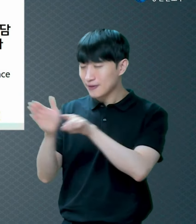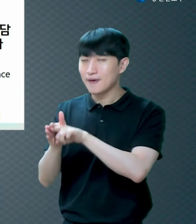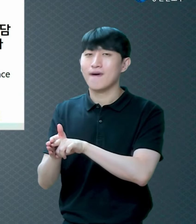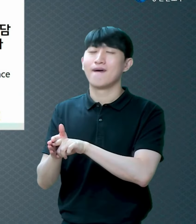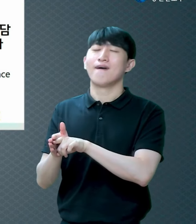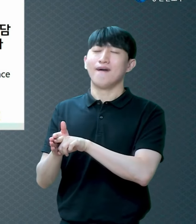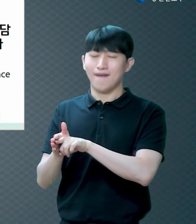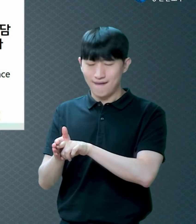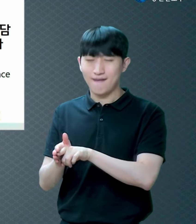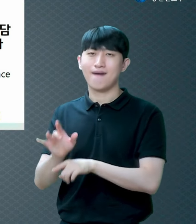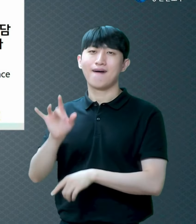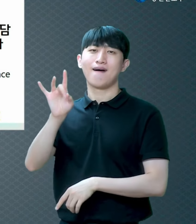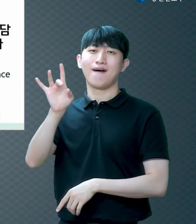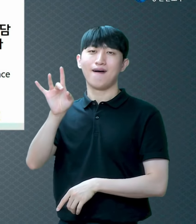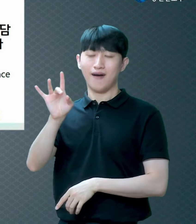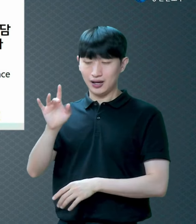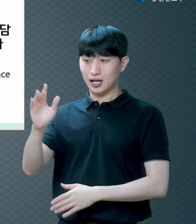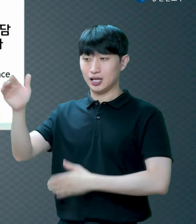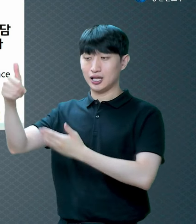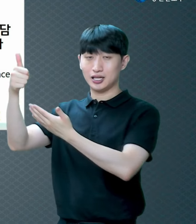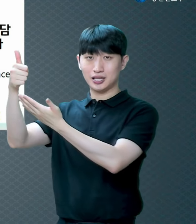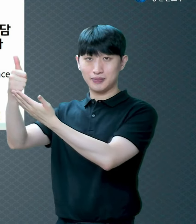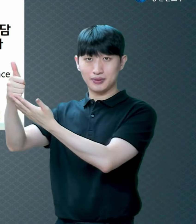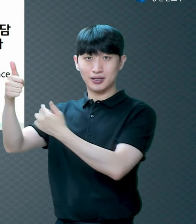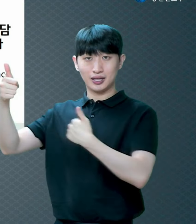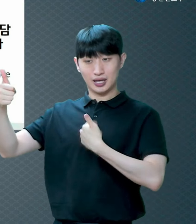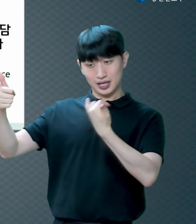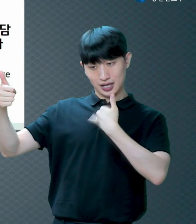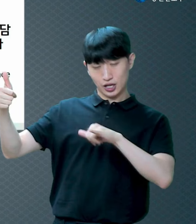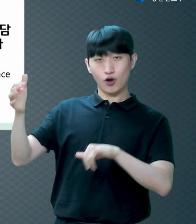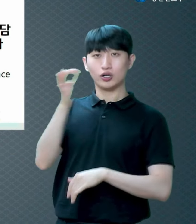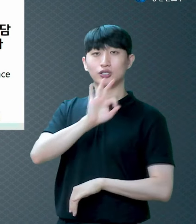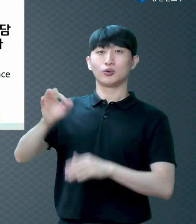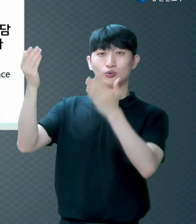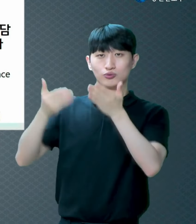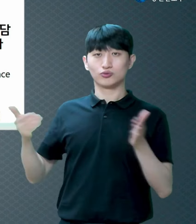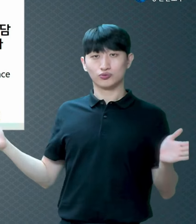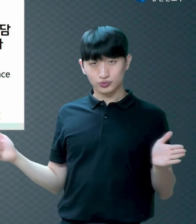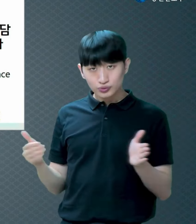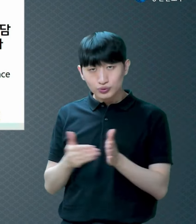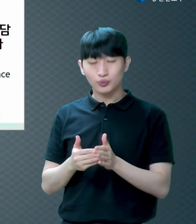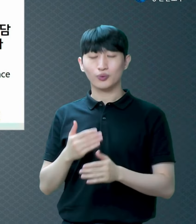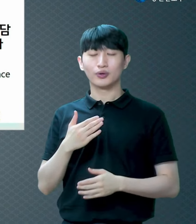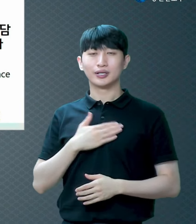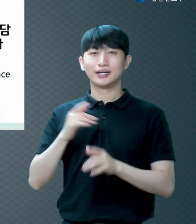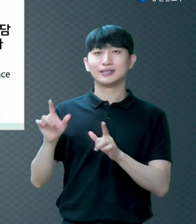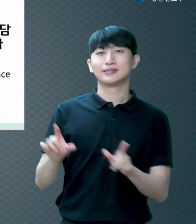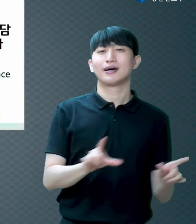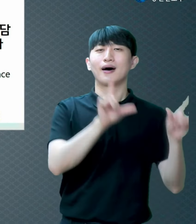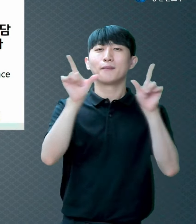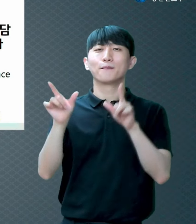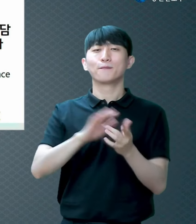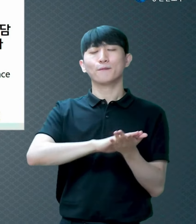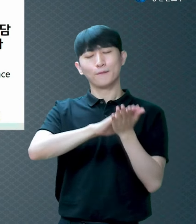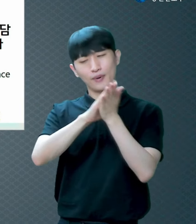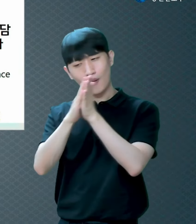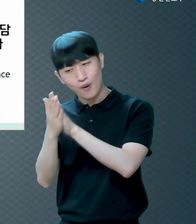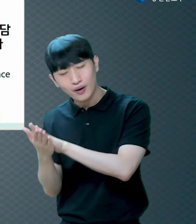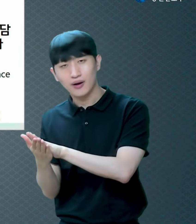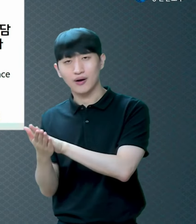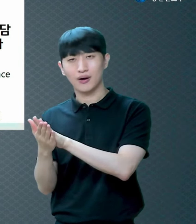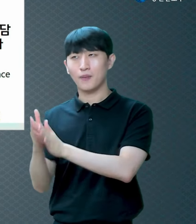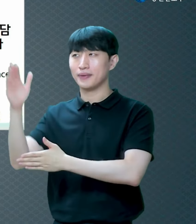것뿐인데 자녀가 되면서 마음이 바뀌고 삶이 바뀌고 하나님 앞에 당당하게